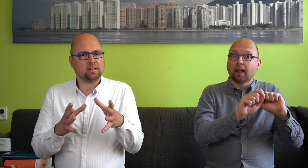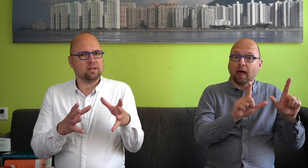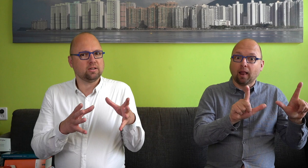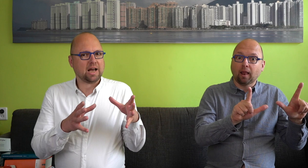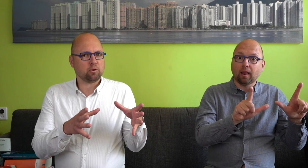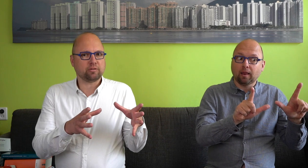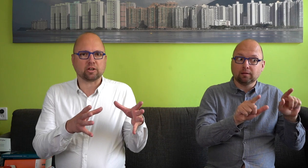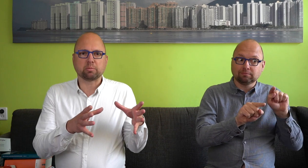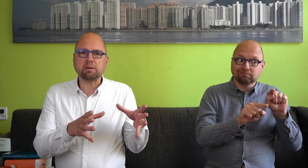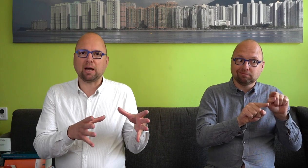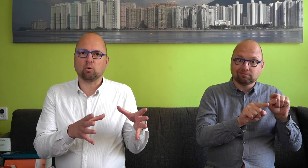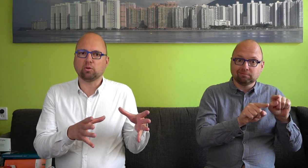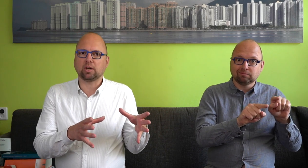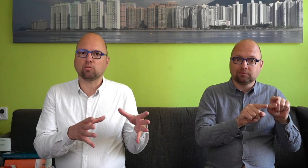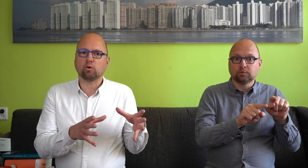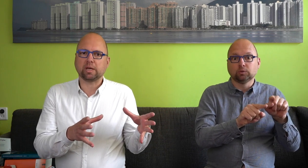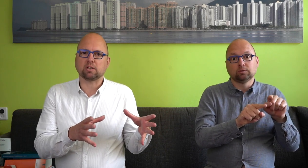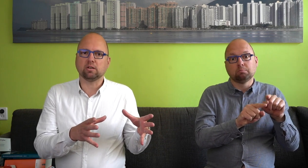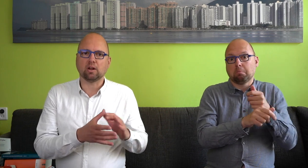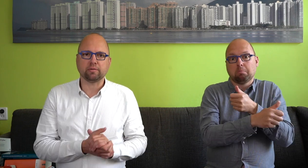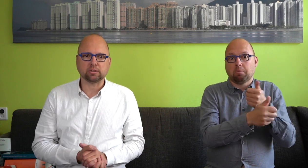en daarom valt dat prima onder dat Europese handvest.